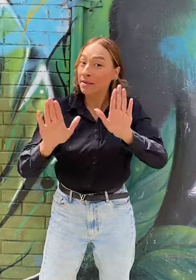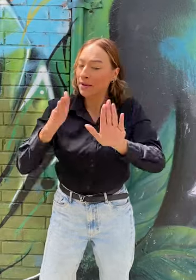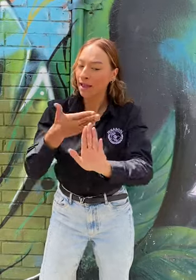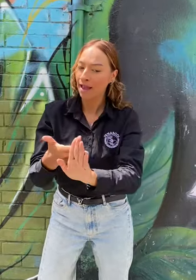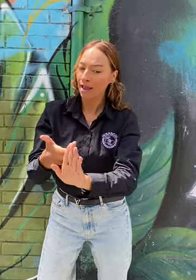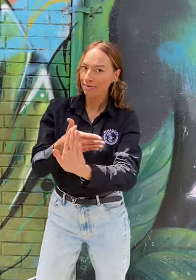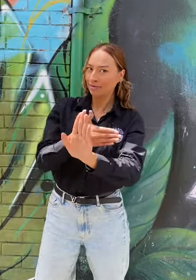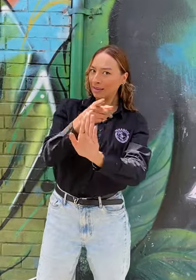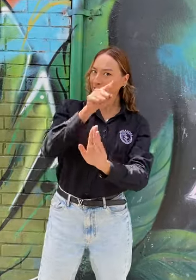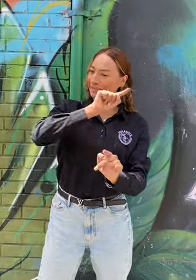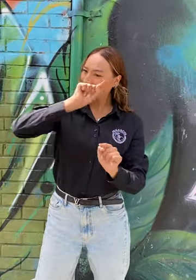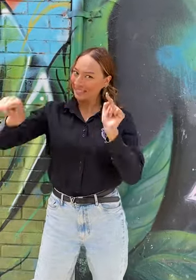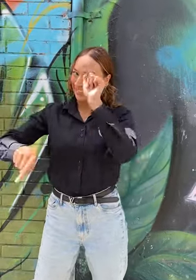Aprovechen este gran espacio.